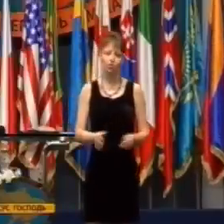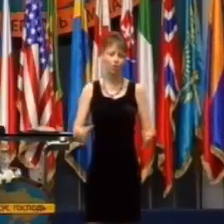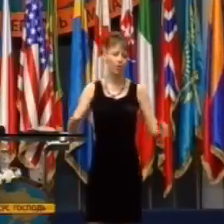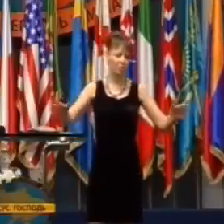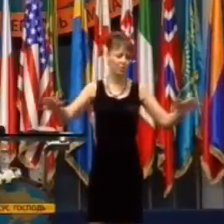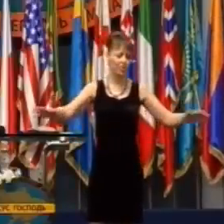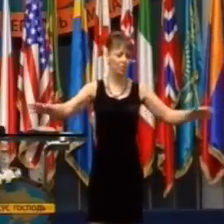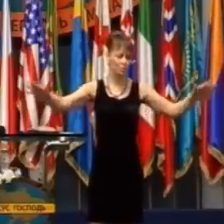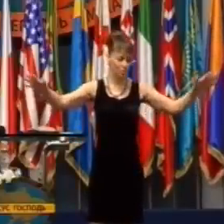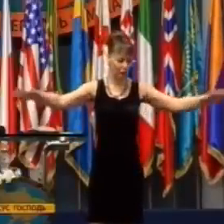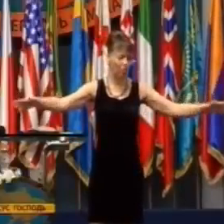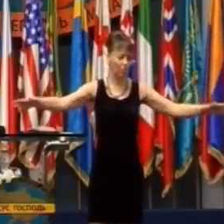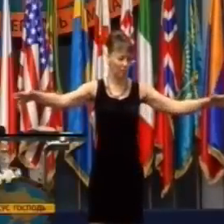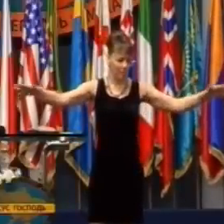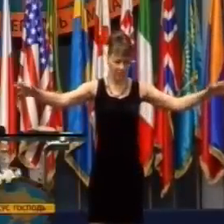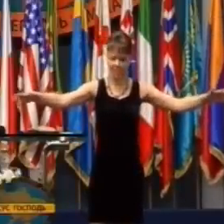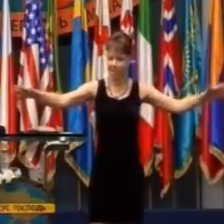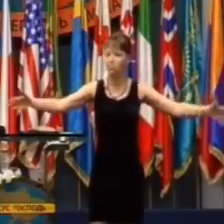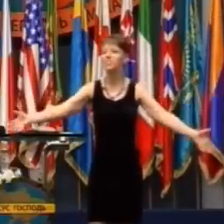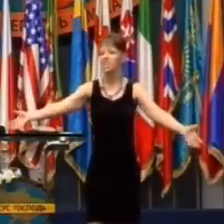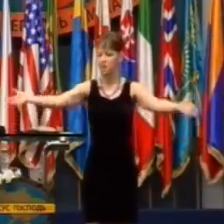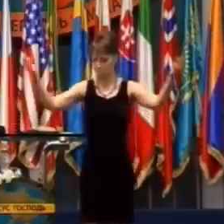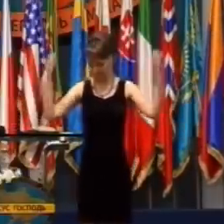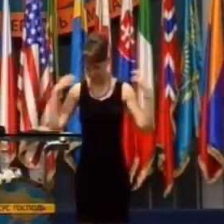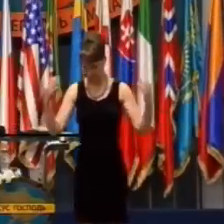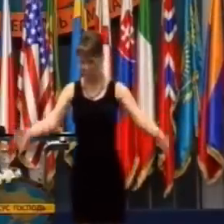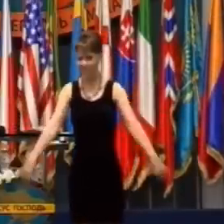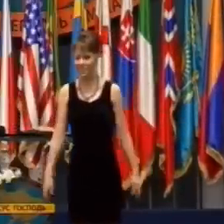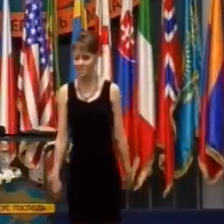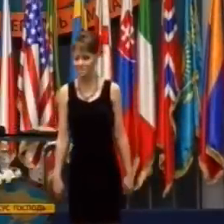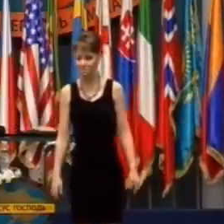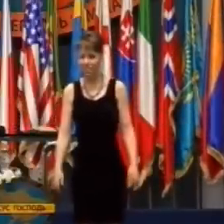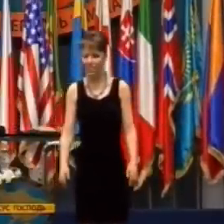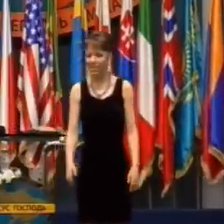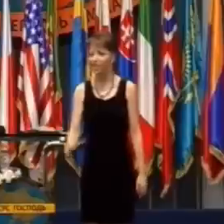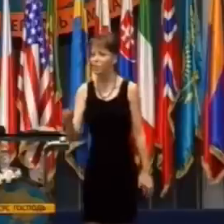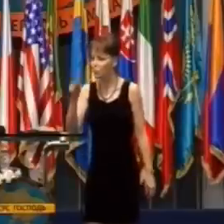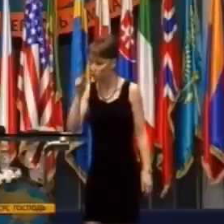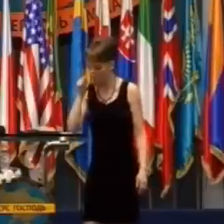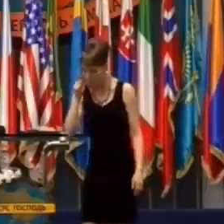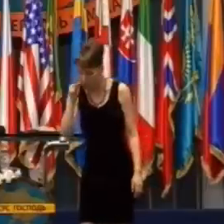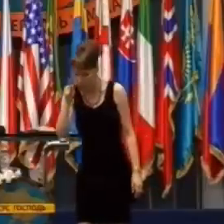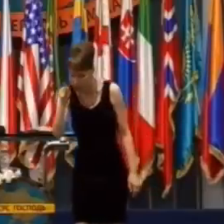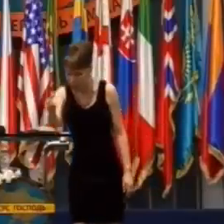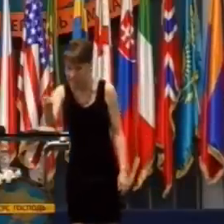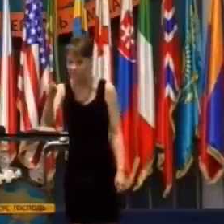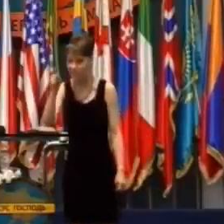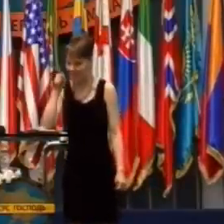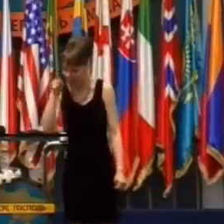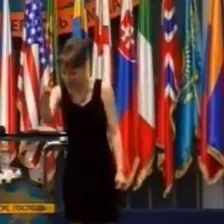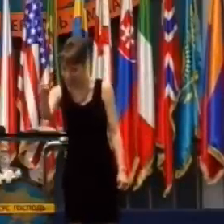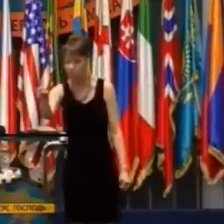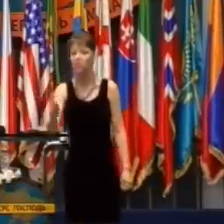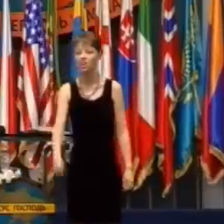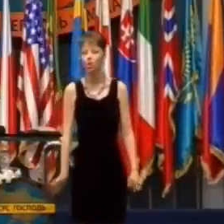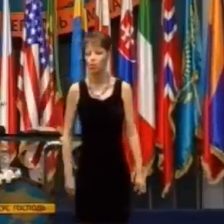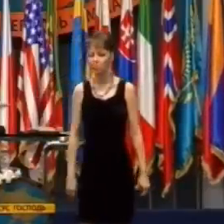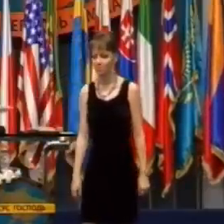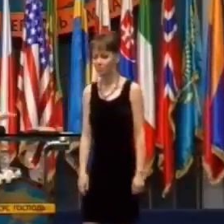tak každé mŕtvé telo na celom cintorí neby ožilo. Musel presne povedať, čo myslí.